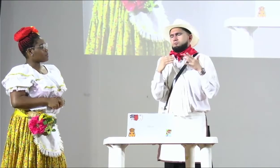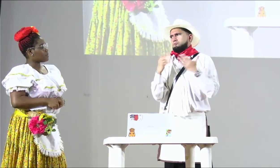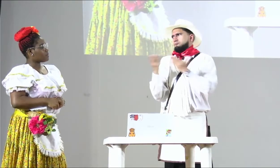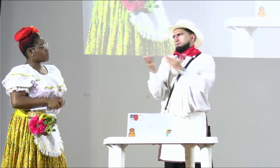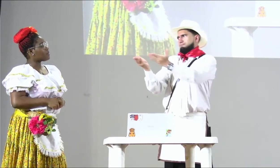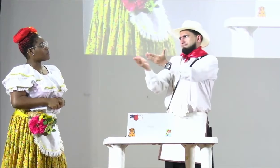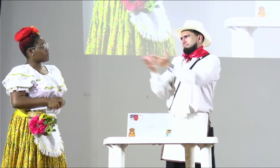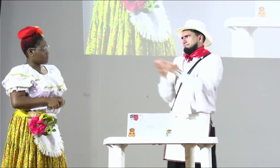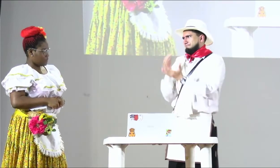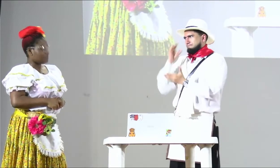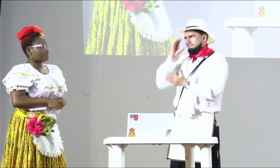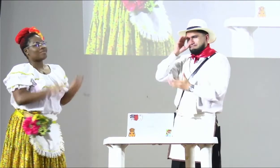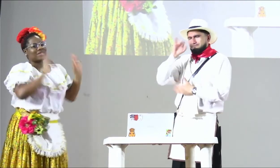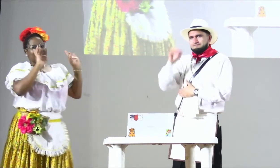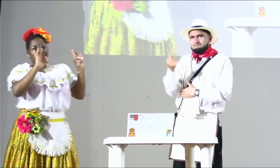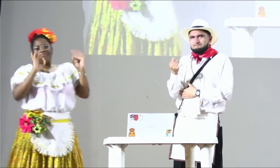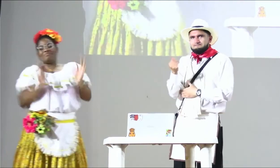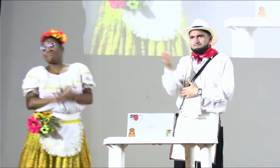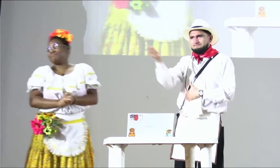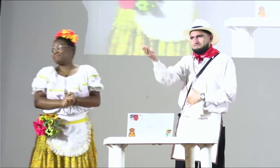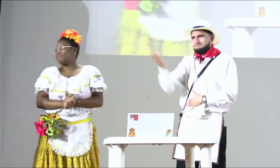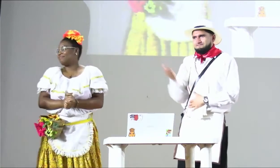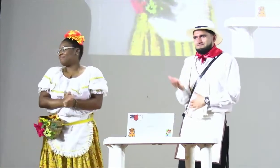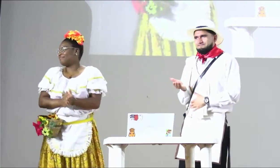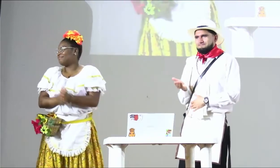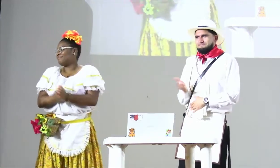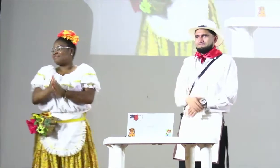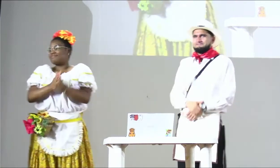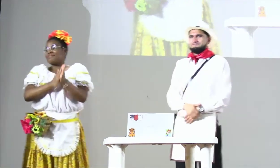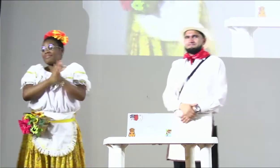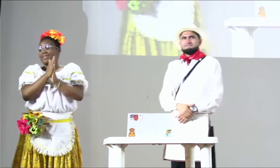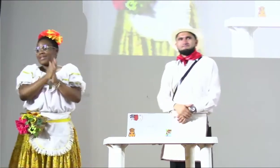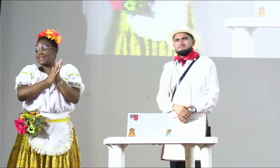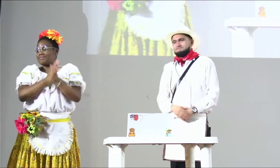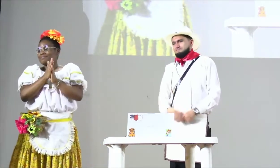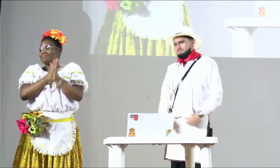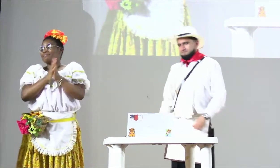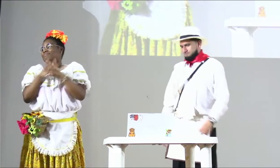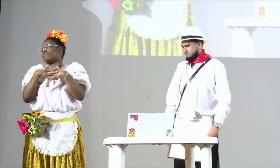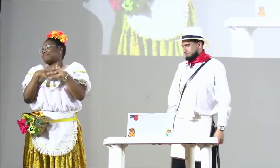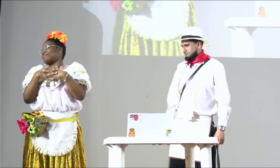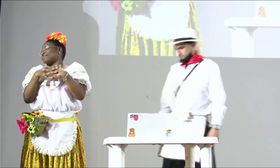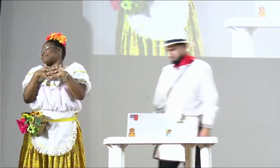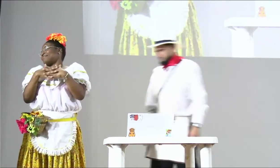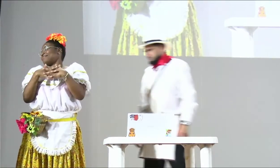lingüística social y demográfica de la comunidad sorda. Jesús,